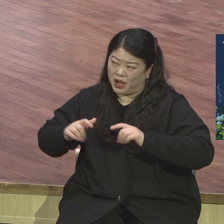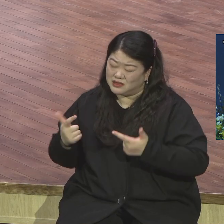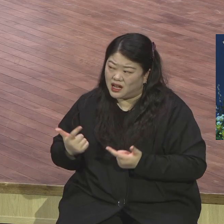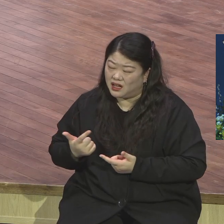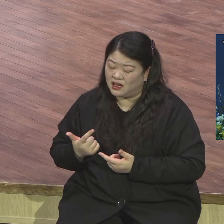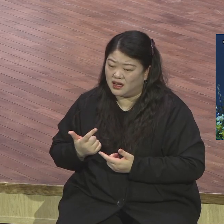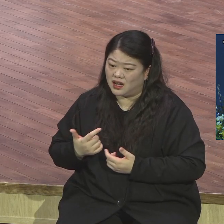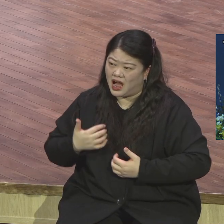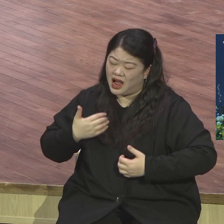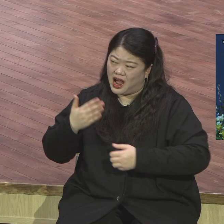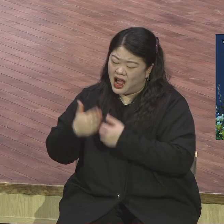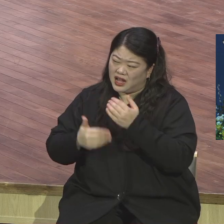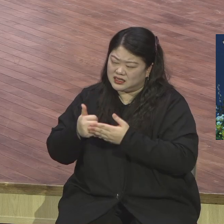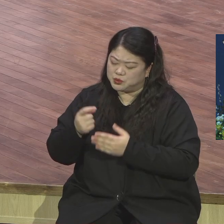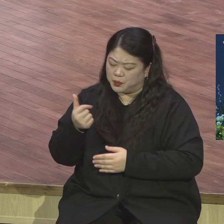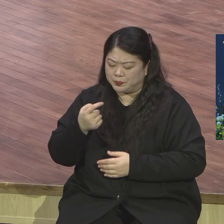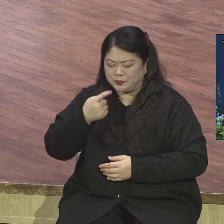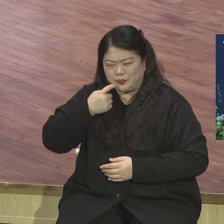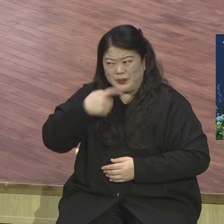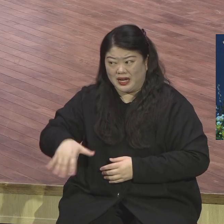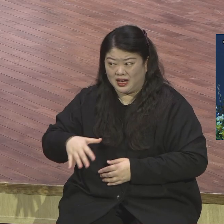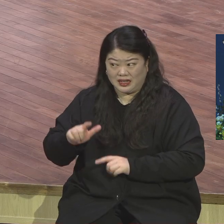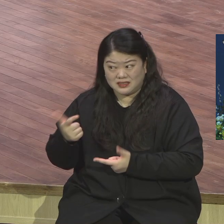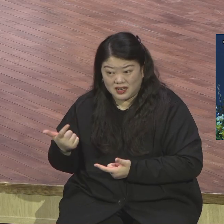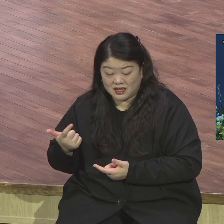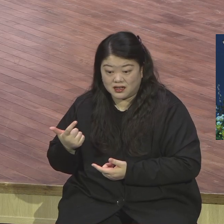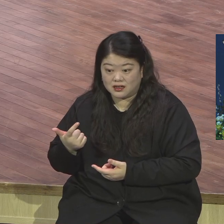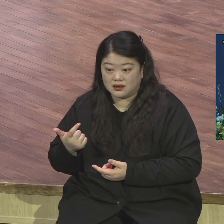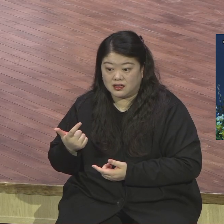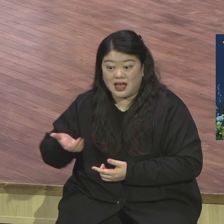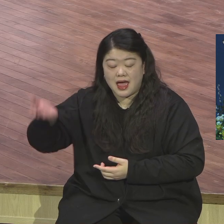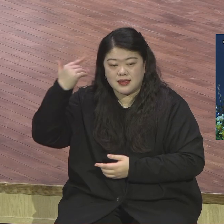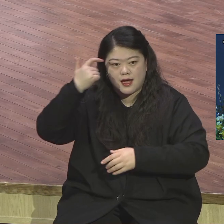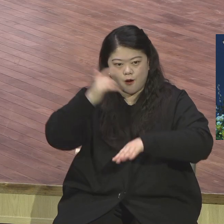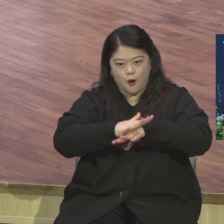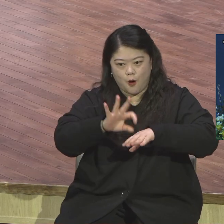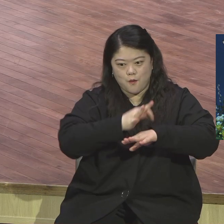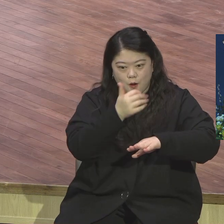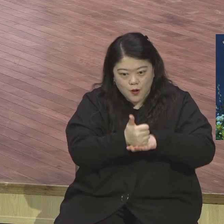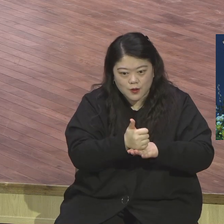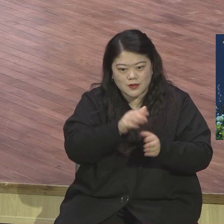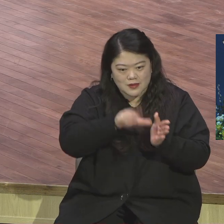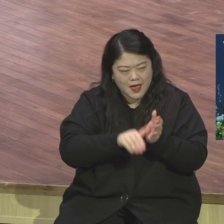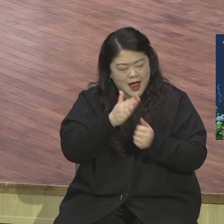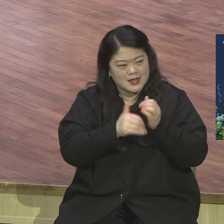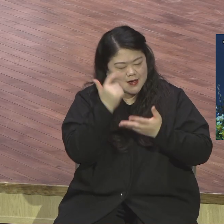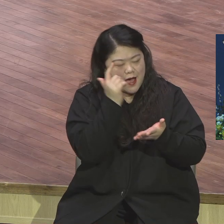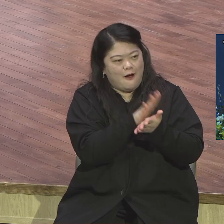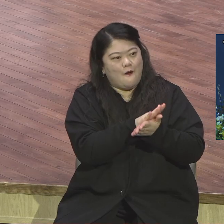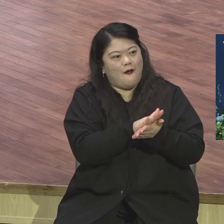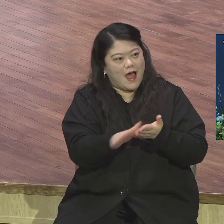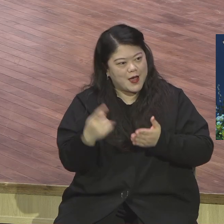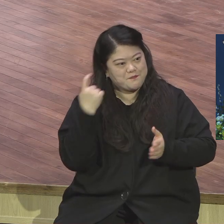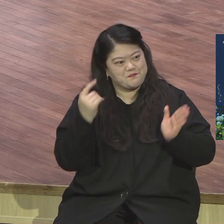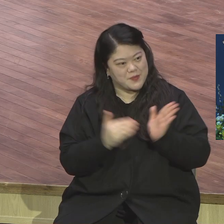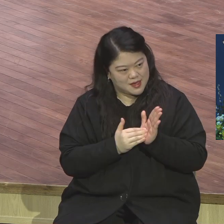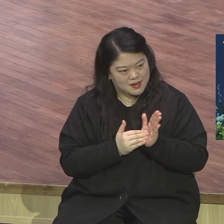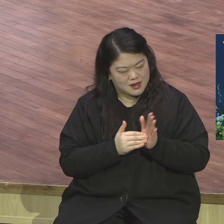너무 초라한데 이런 의문이 생겼어요. 이때 학계 선지자를 통해서 하나님께서 다시